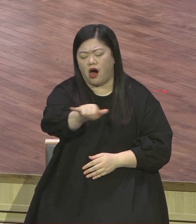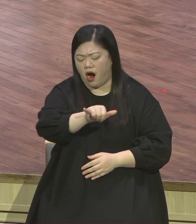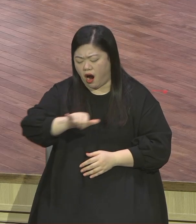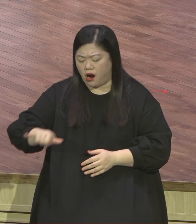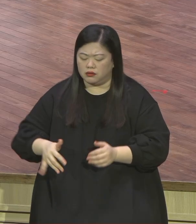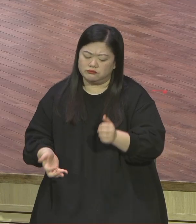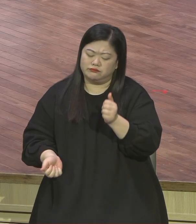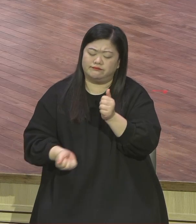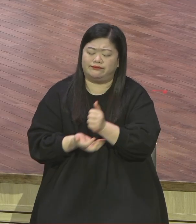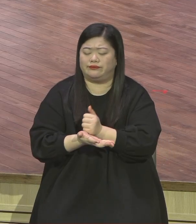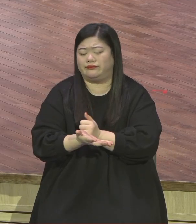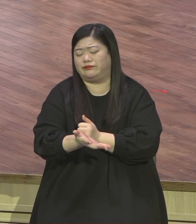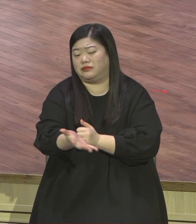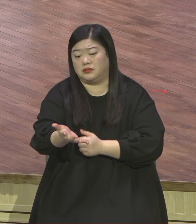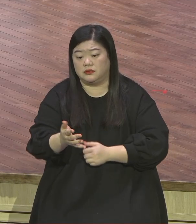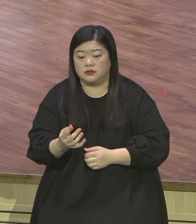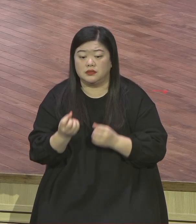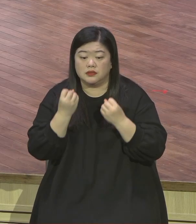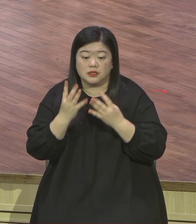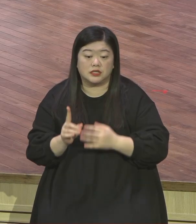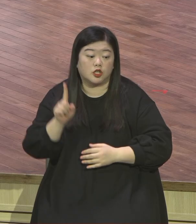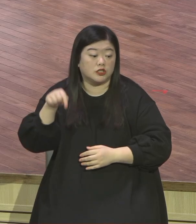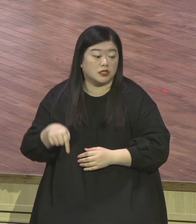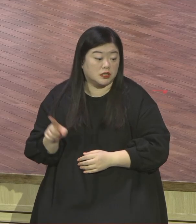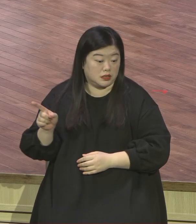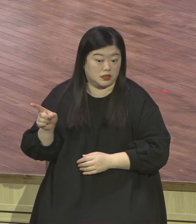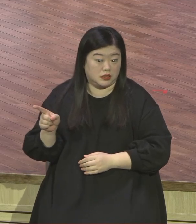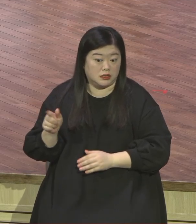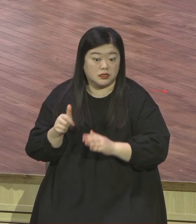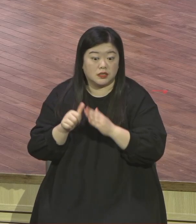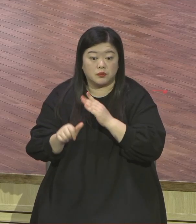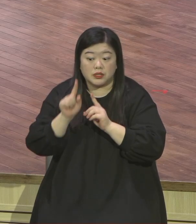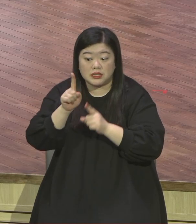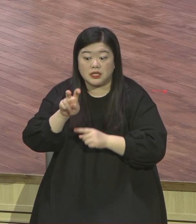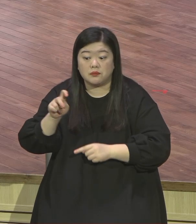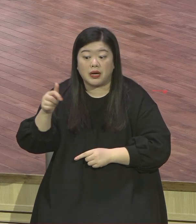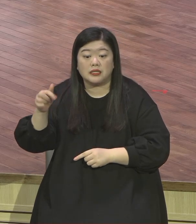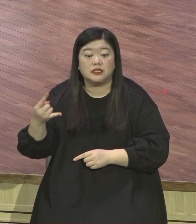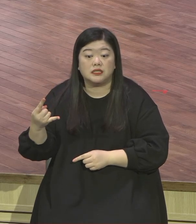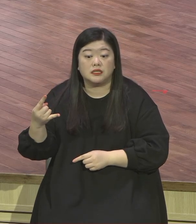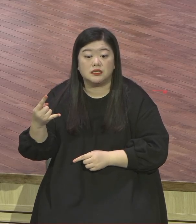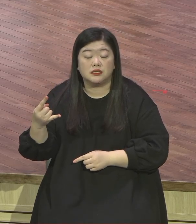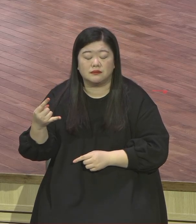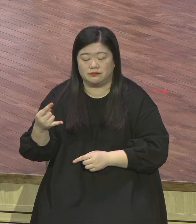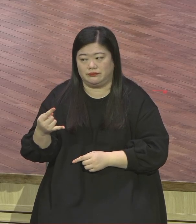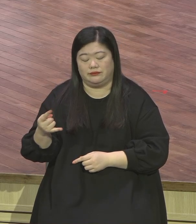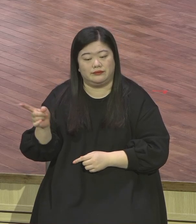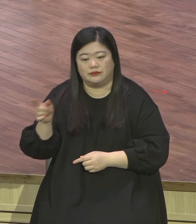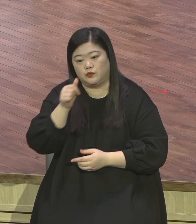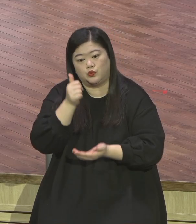이만인은 무죄입니다. 이렇게 어떤 면에서 보면 법이 아니고